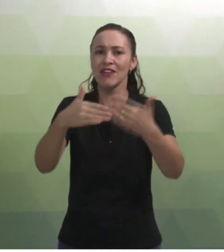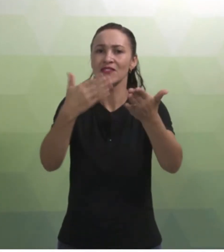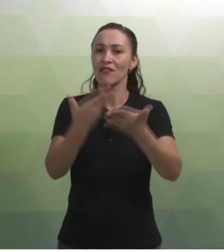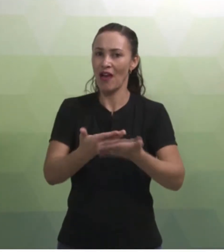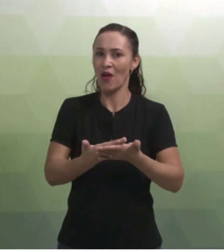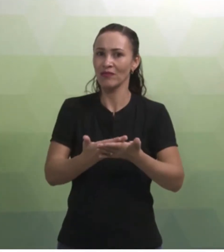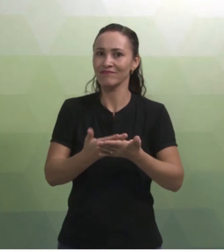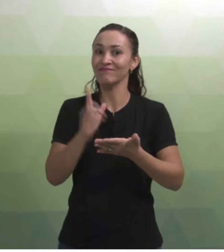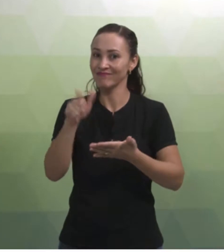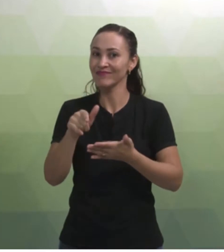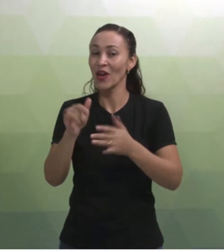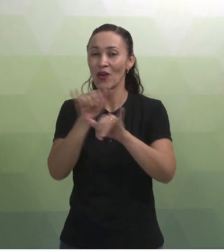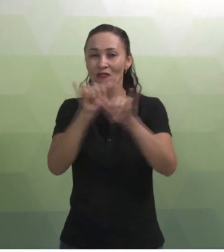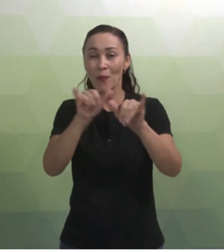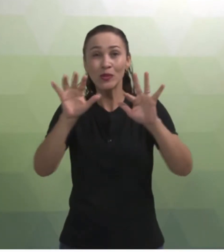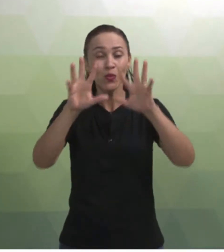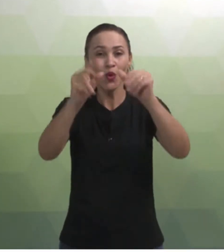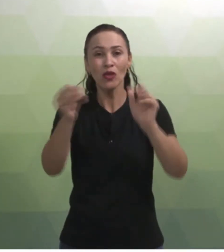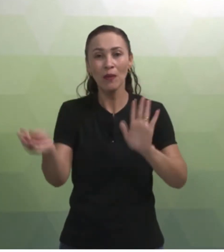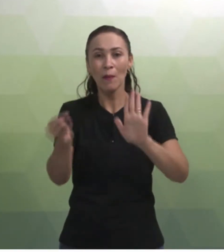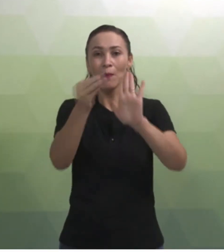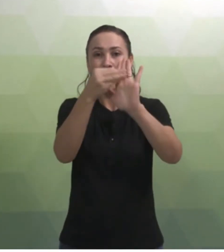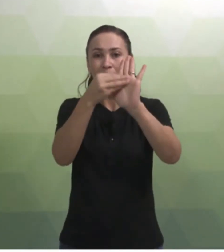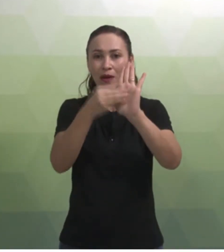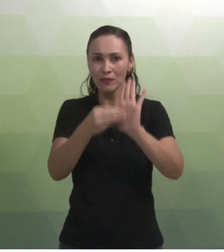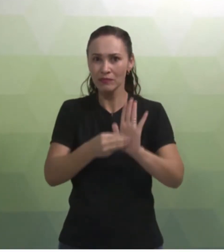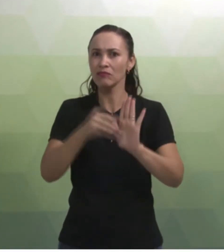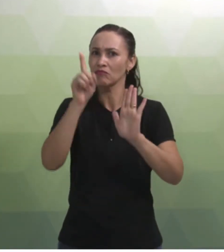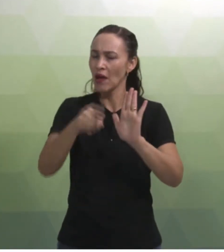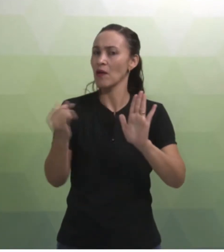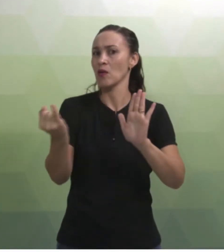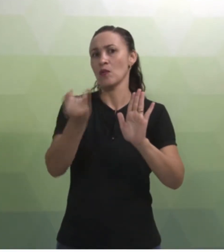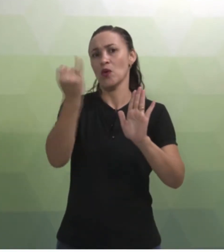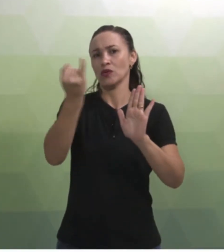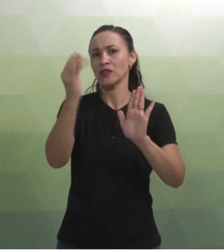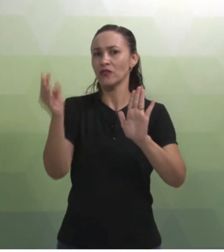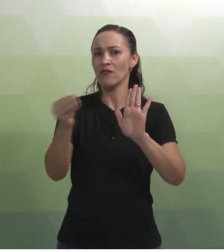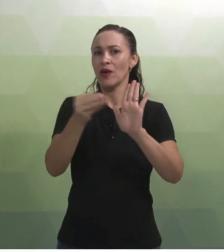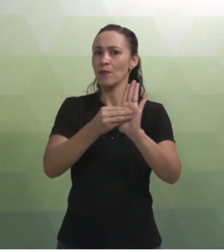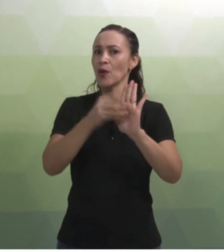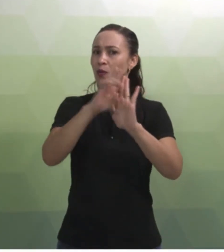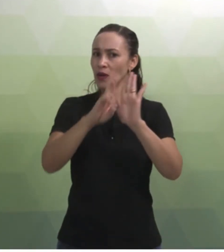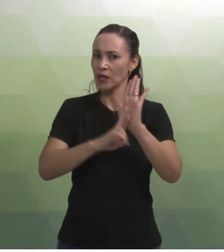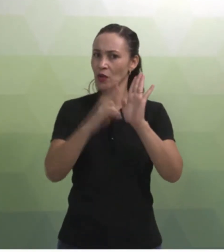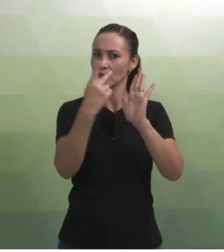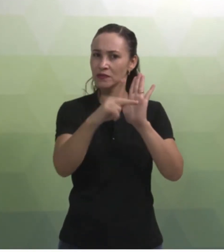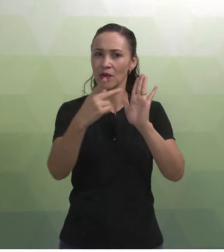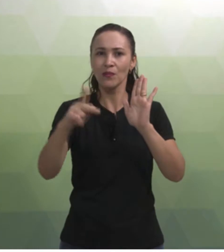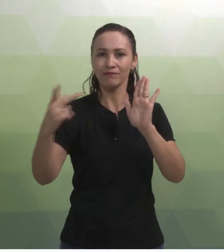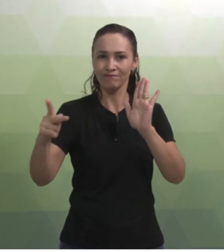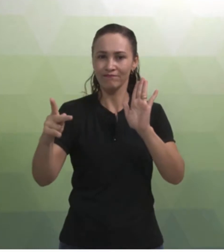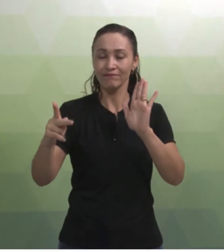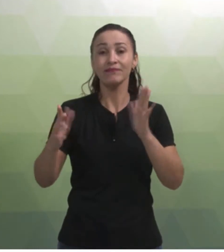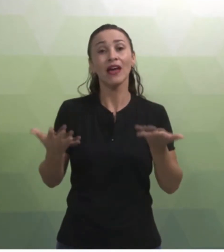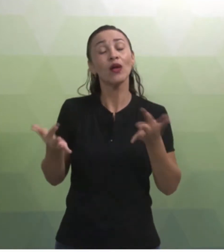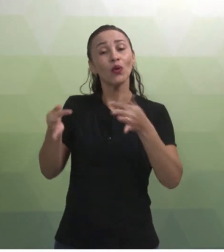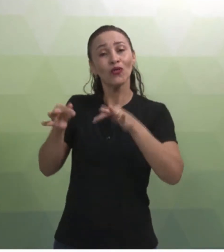informações, eu quero que vocês postem lá, porque são relevantes. Vocês vão colocar no relatório de vocês. E, ao final, vocês fazem um